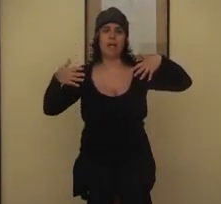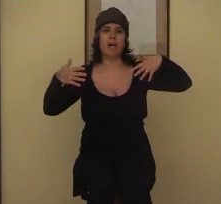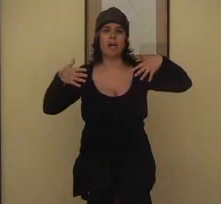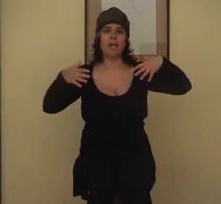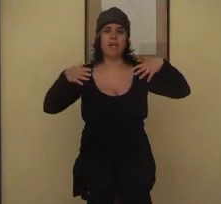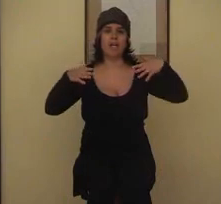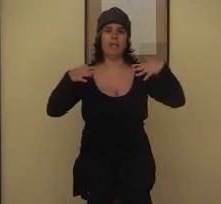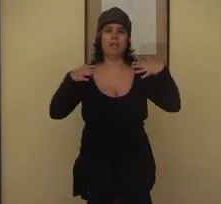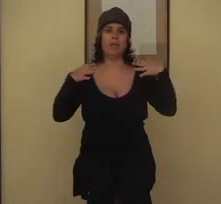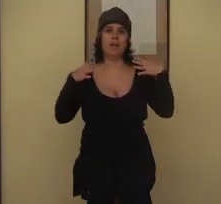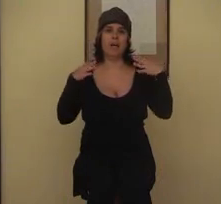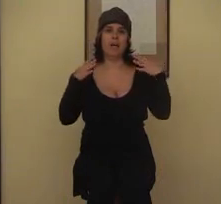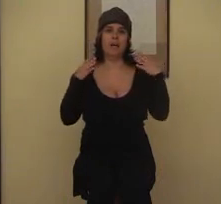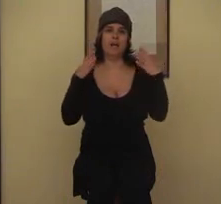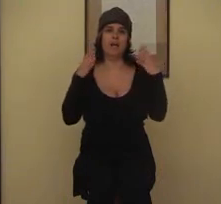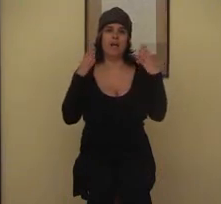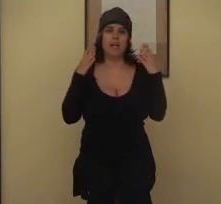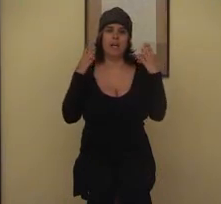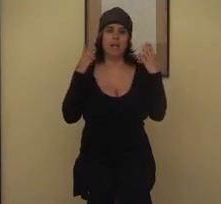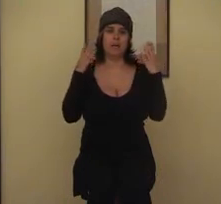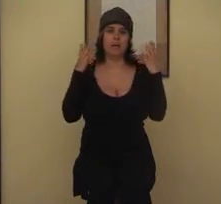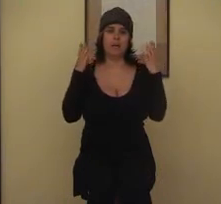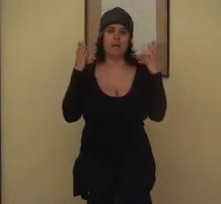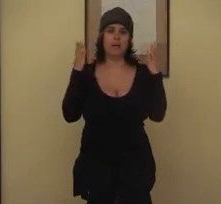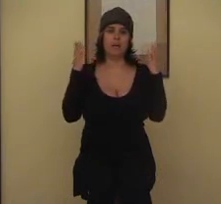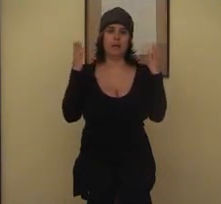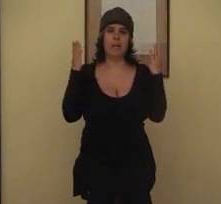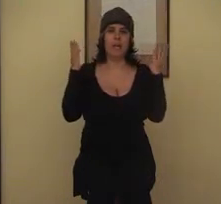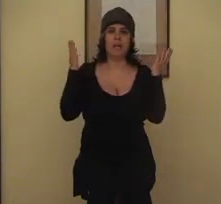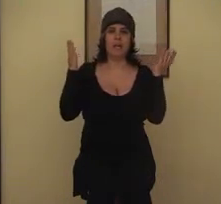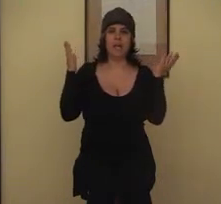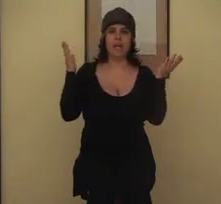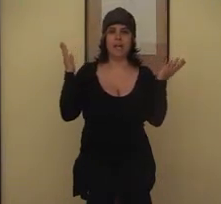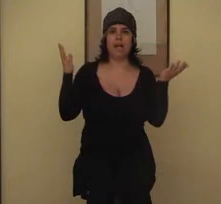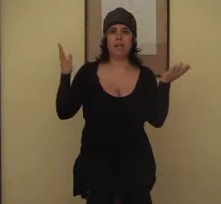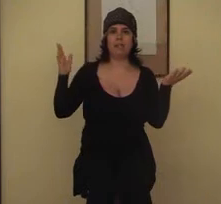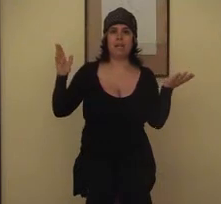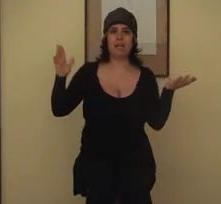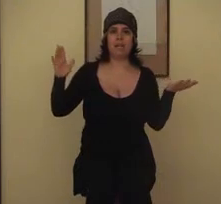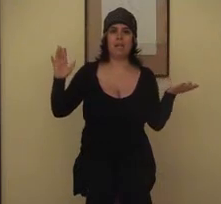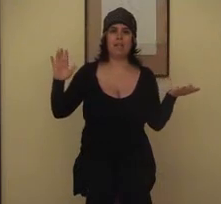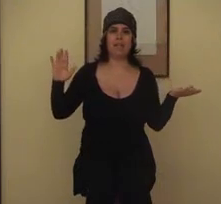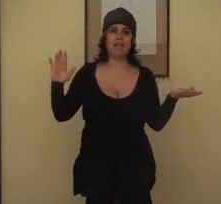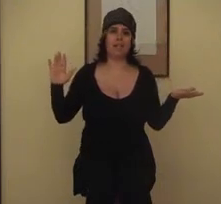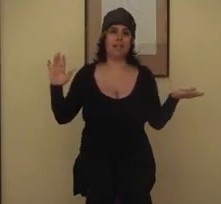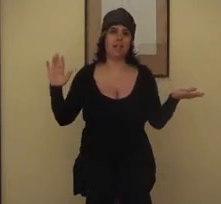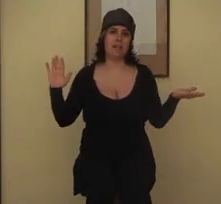il nulla e poi Nella stella nascente